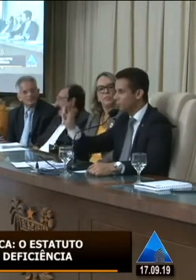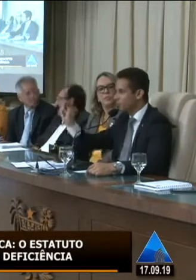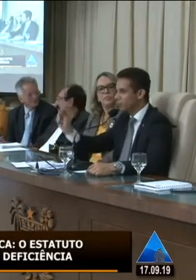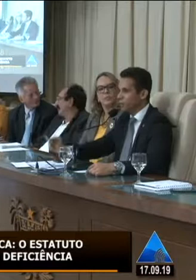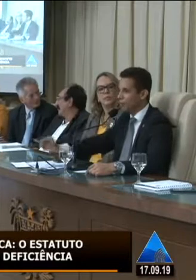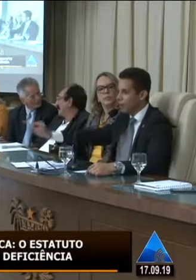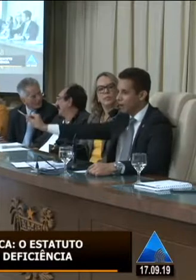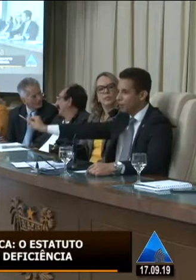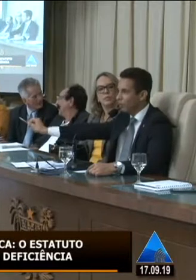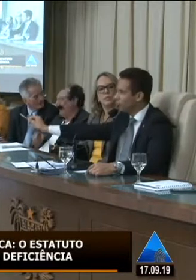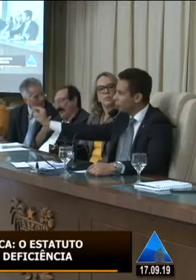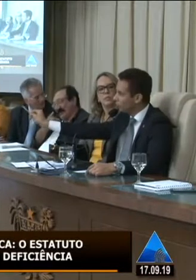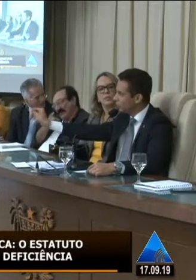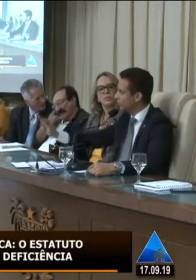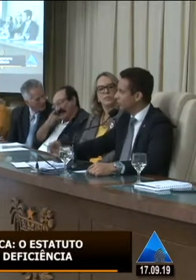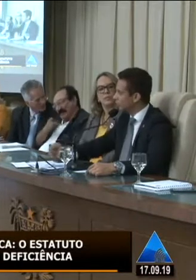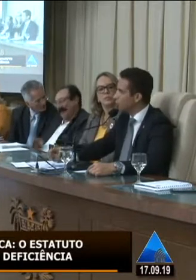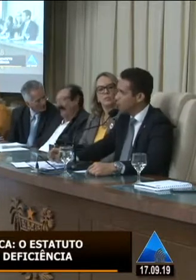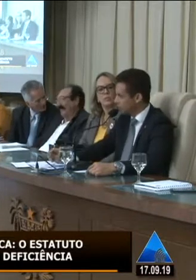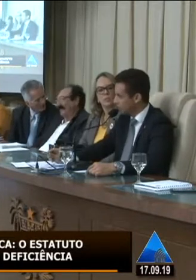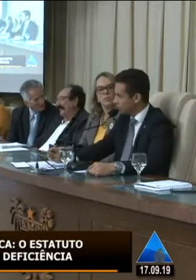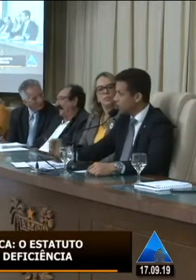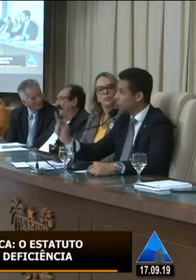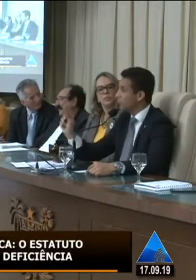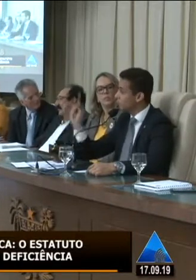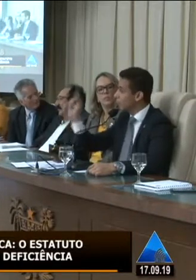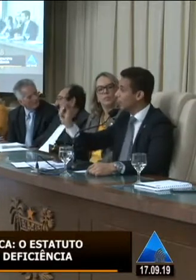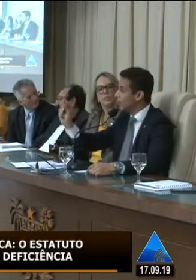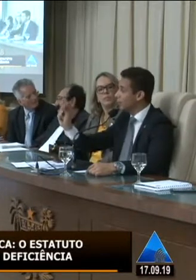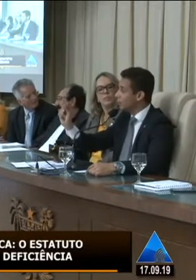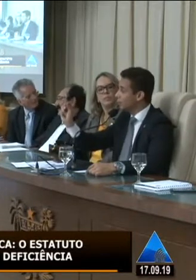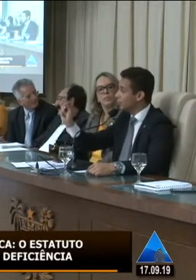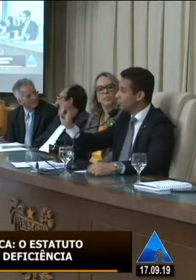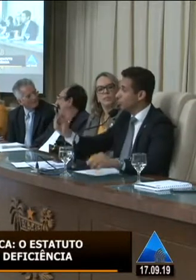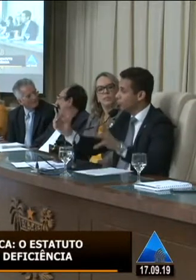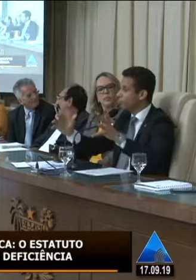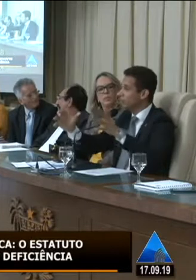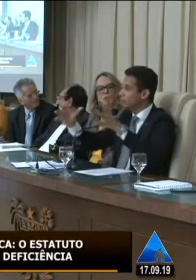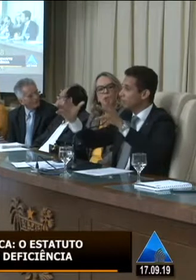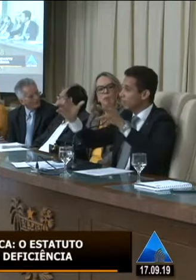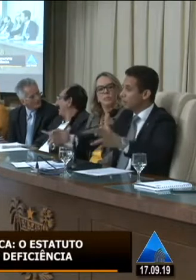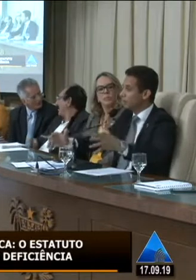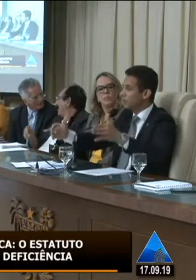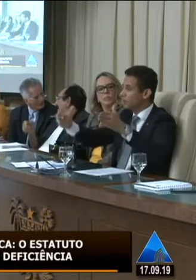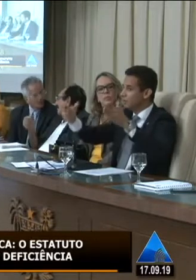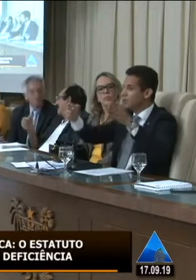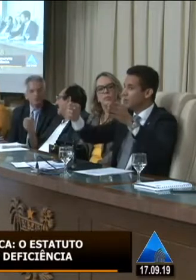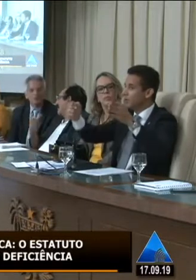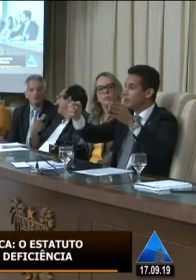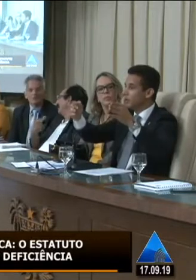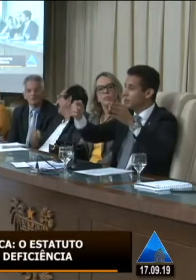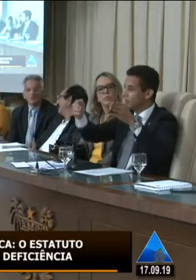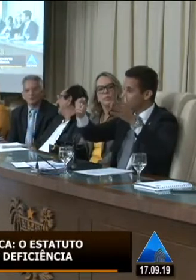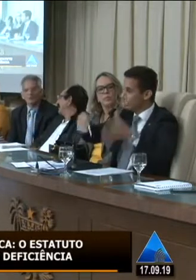pelo primeiro a falar o Adalberto aqui cadeirando que falou aqui que possa ser muito além de um arcabouço de leis de